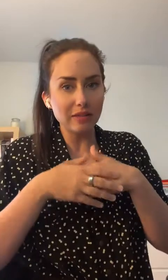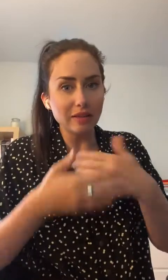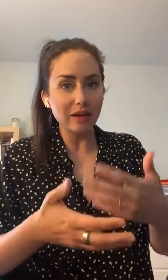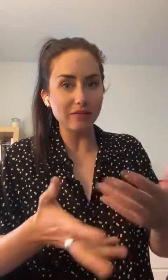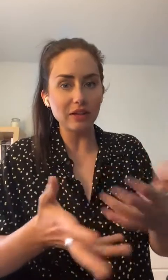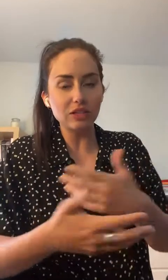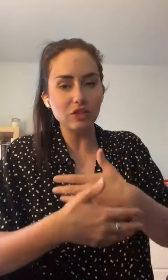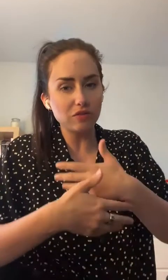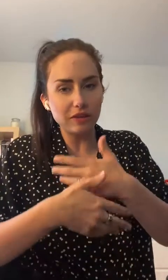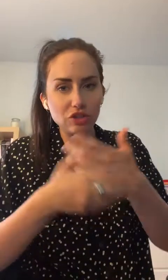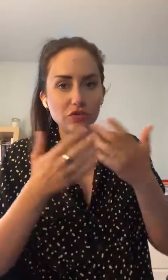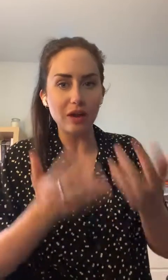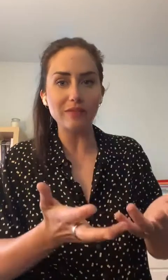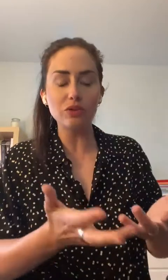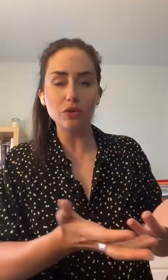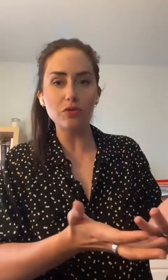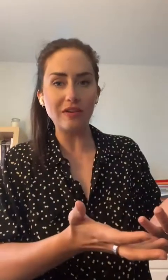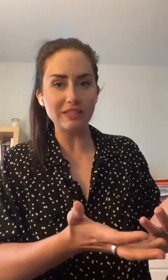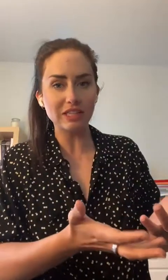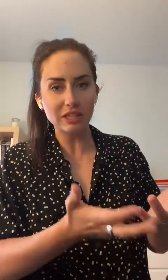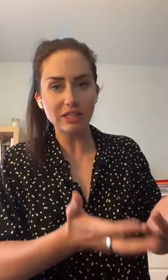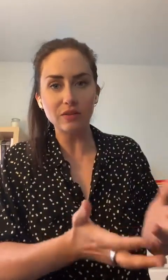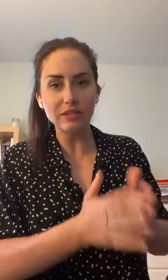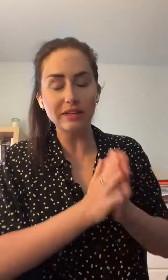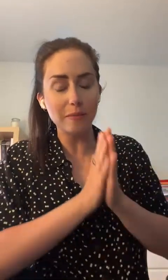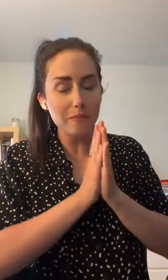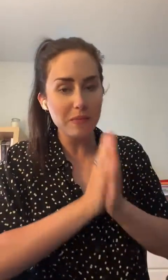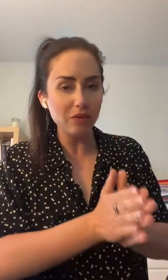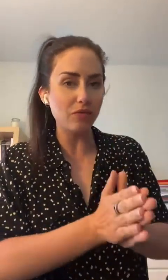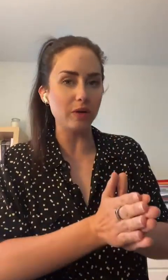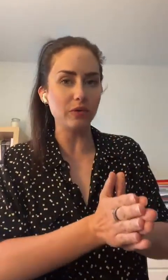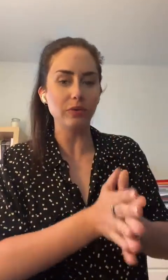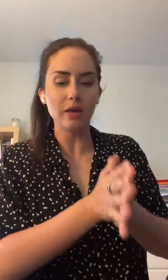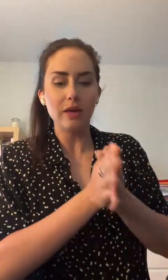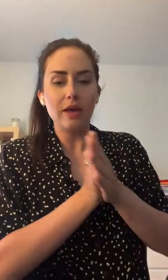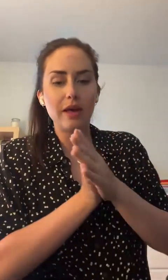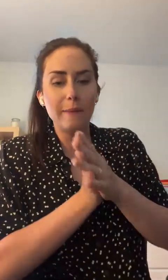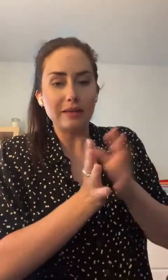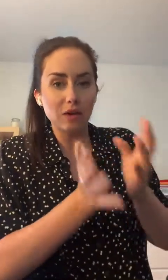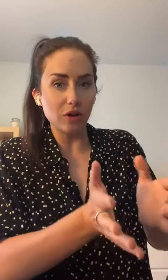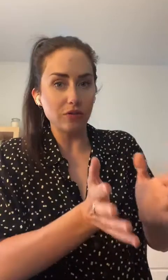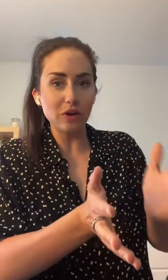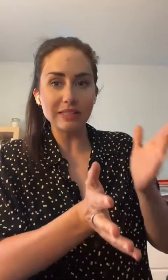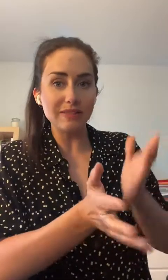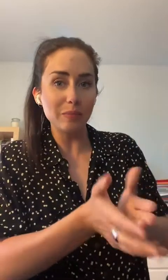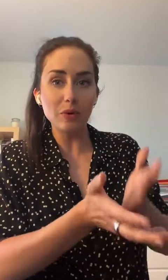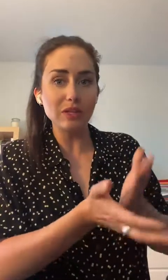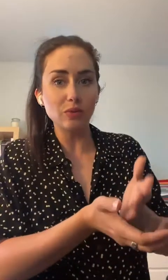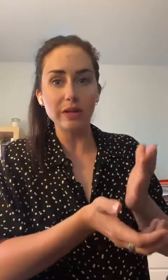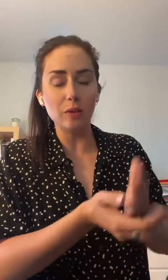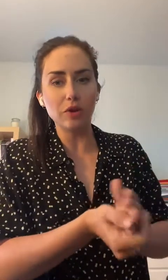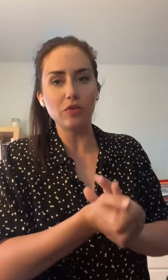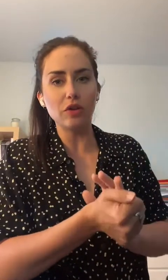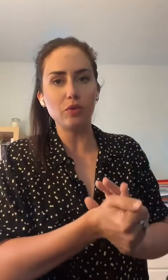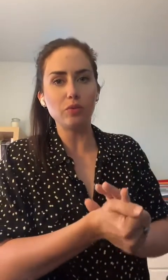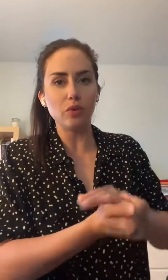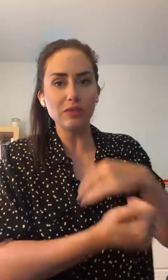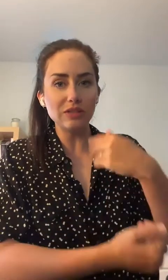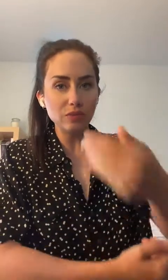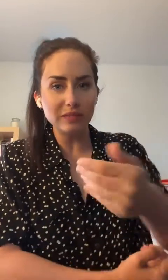tant qu'à faire ça, faites juste vous laver deux fois le visage avec du savon, ça va être mille fois mieux. Parce qu'encore une fois, ça vient pas nettoyer en profondeur votre peau. Donc, si vous